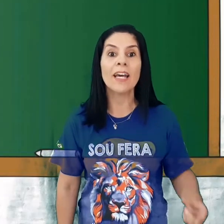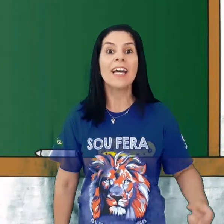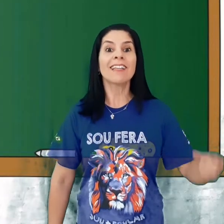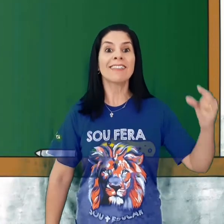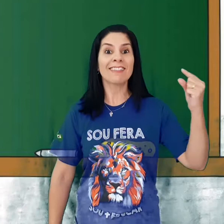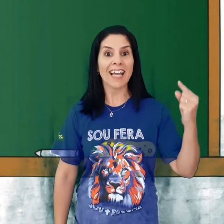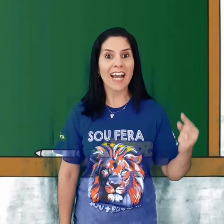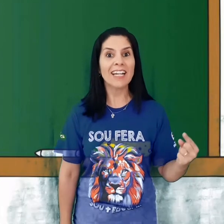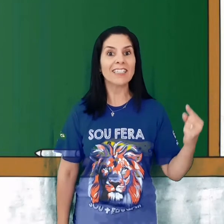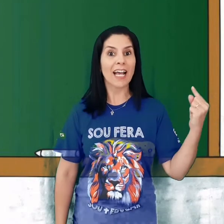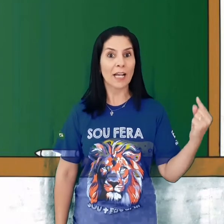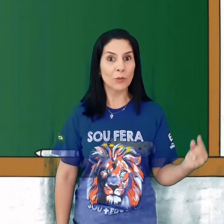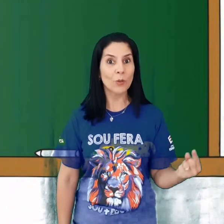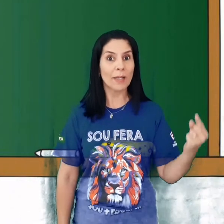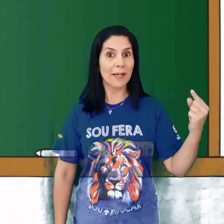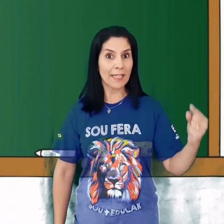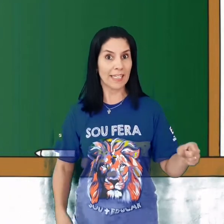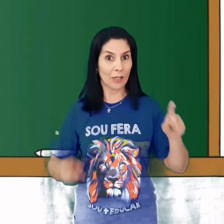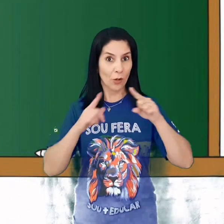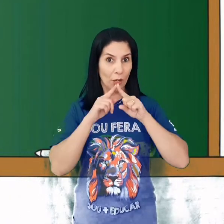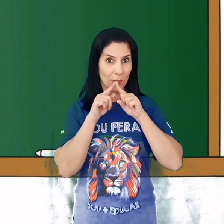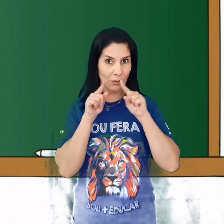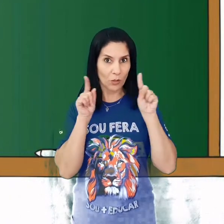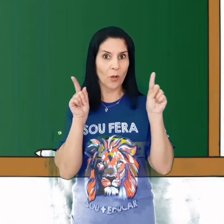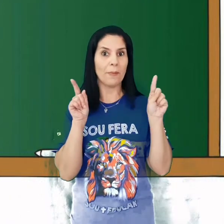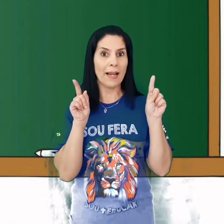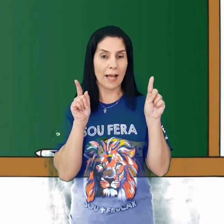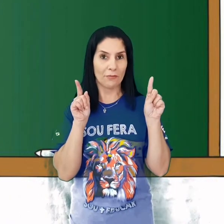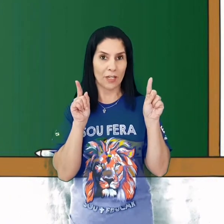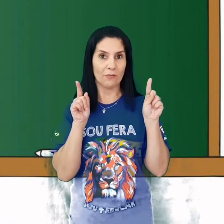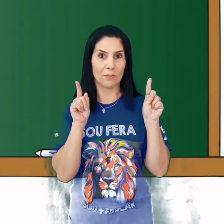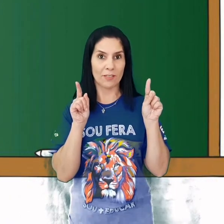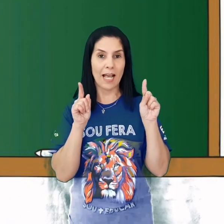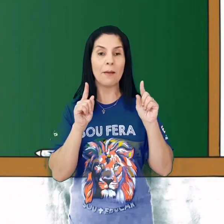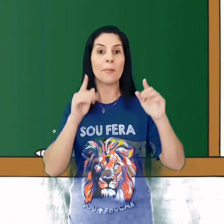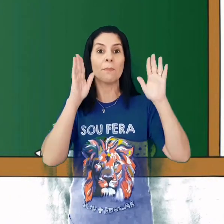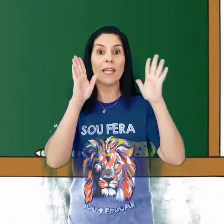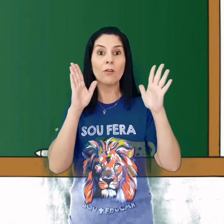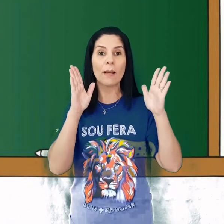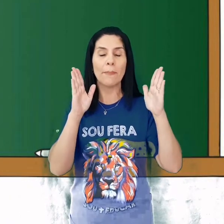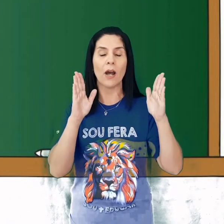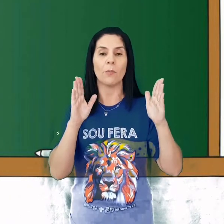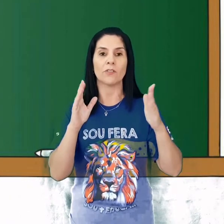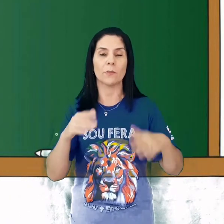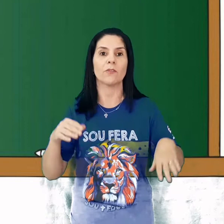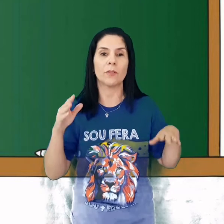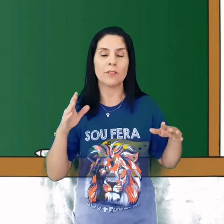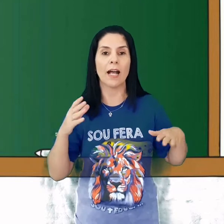tartaruga marinha. Agora aumentou a palavra, hein? Vamos lá? Primeiro na palma. Vamos lá.